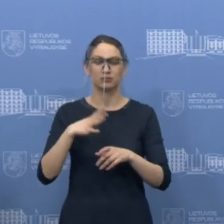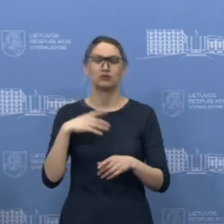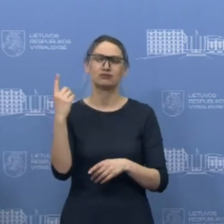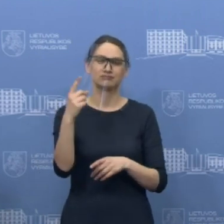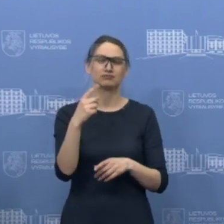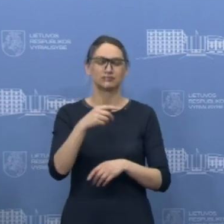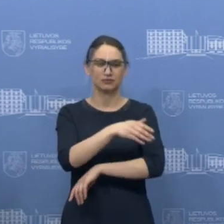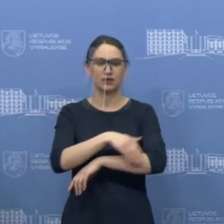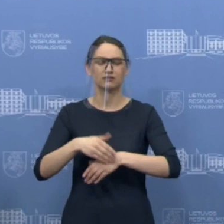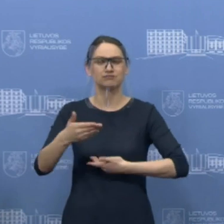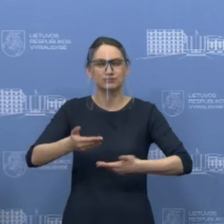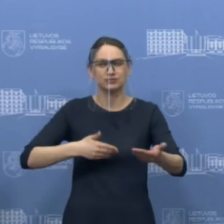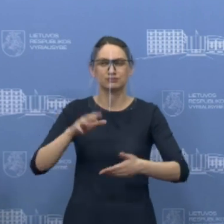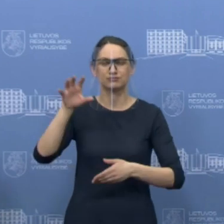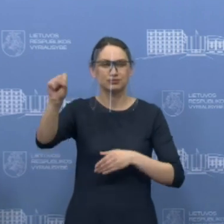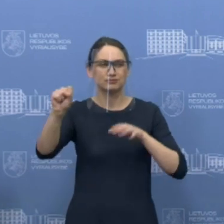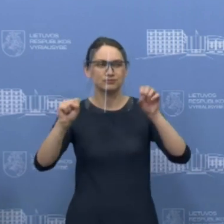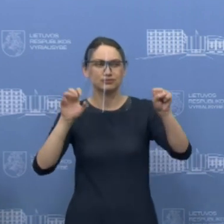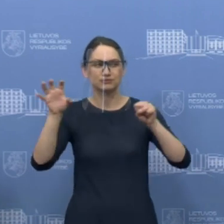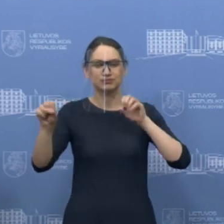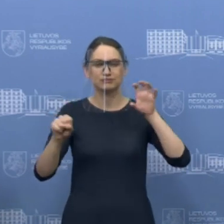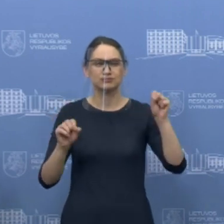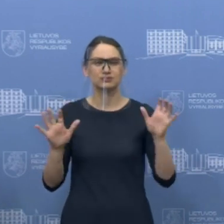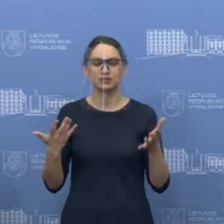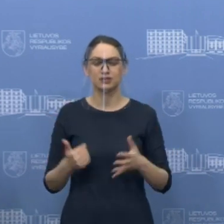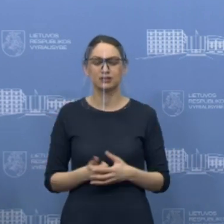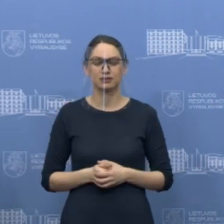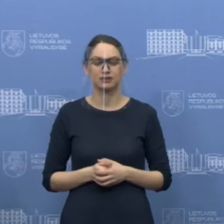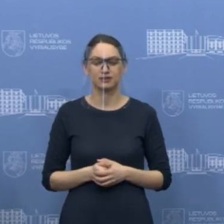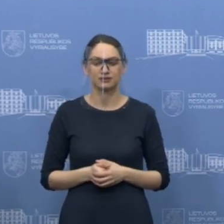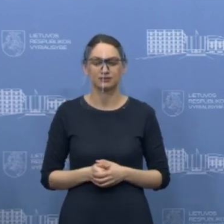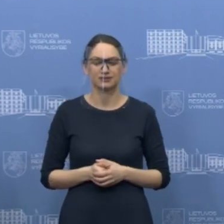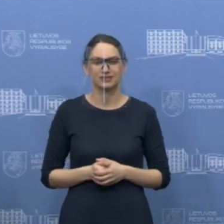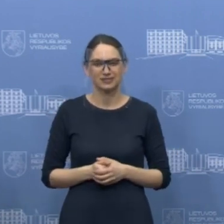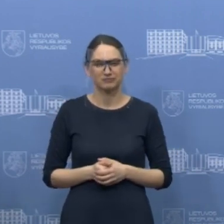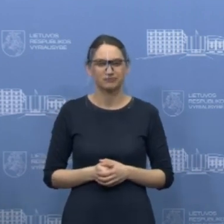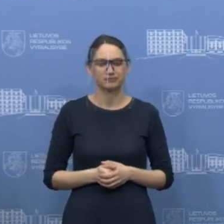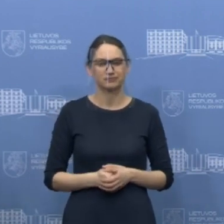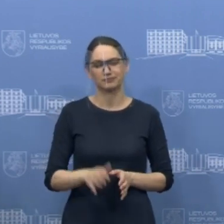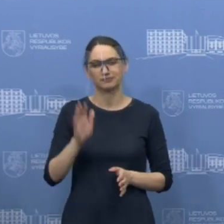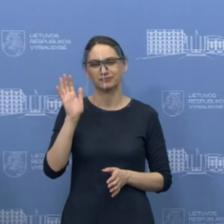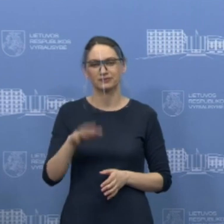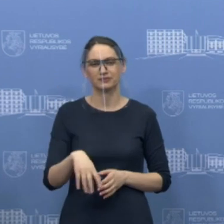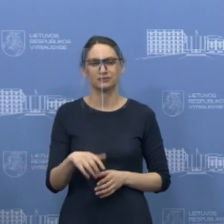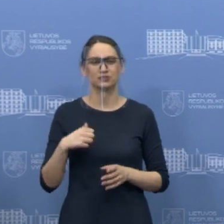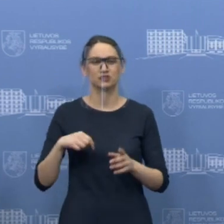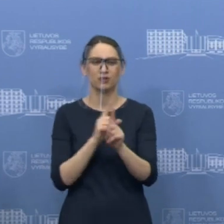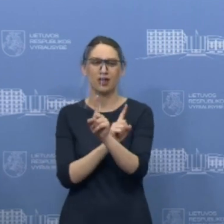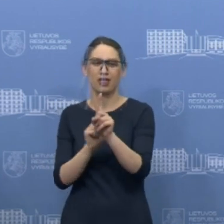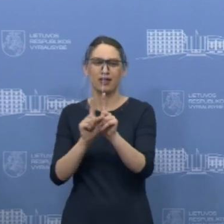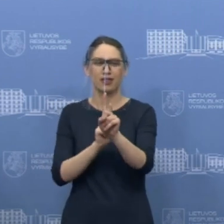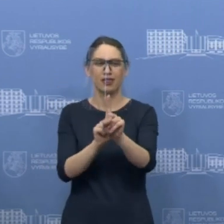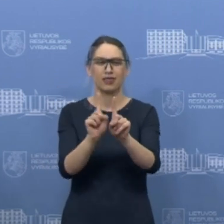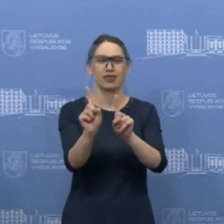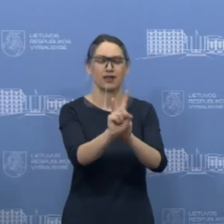išeiti, kad nelabai laikomasi to atstumo, norint aplenkti kitą žmogų. Jeigu